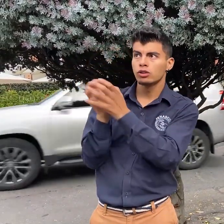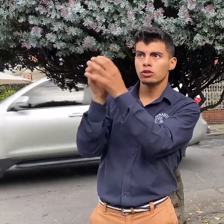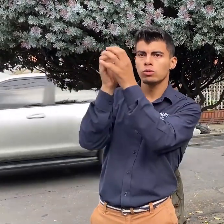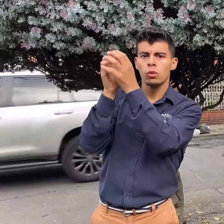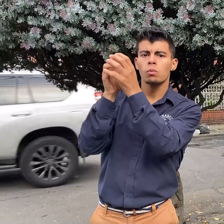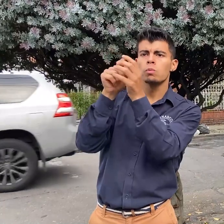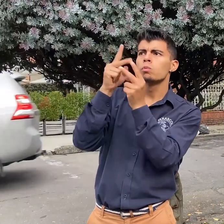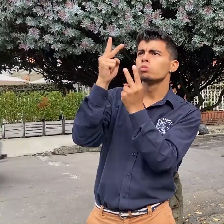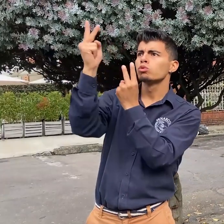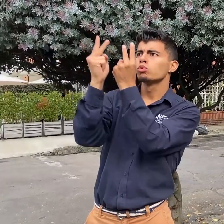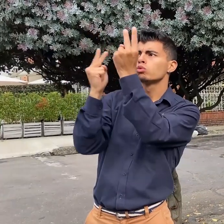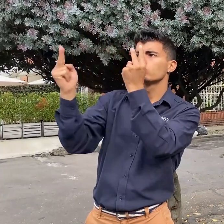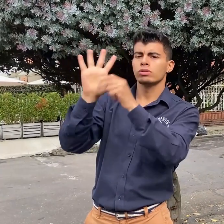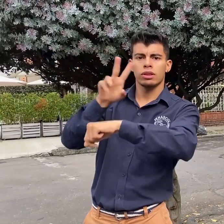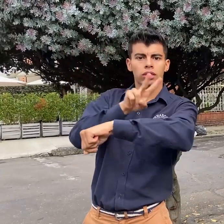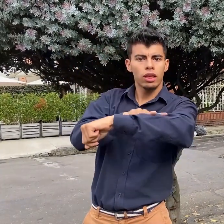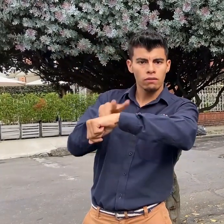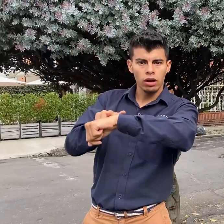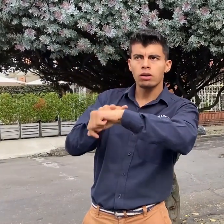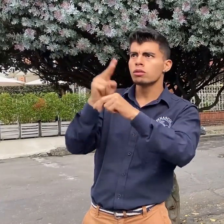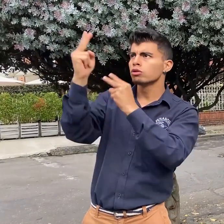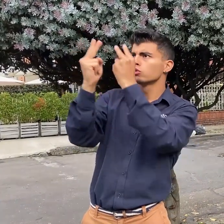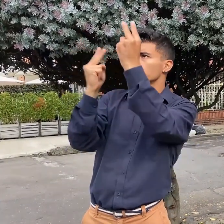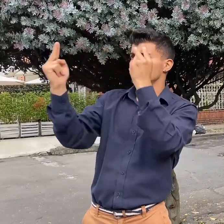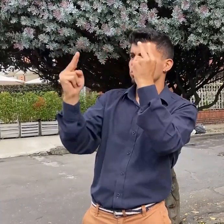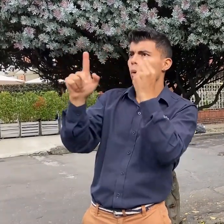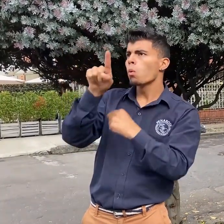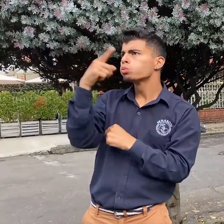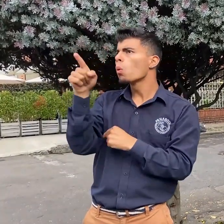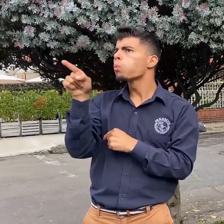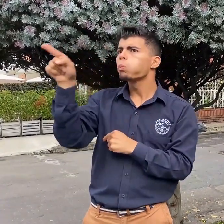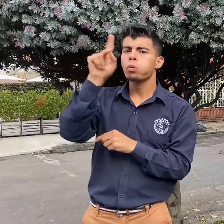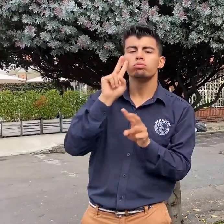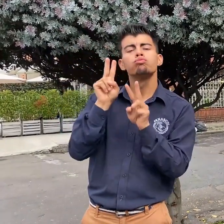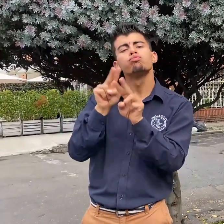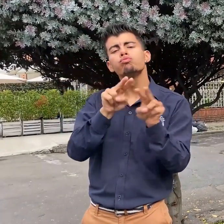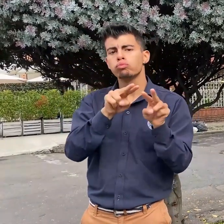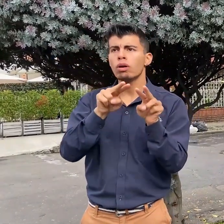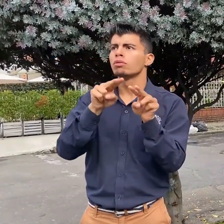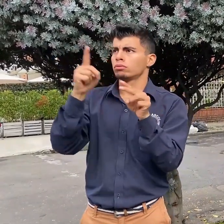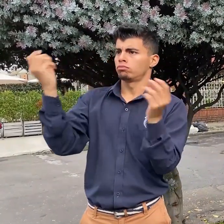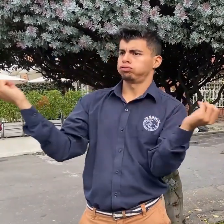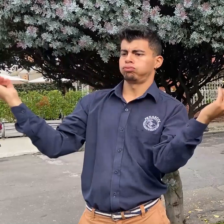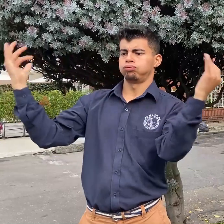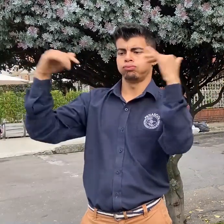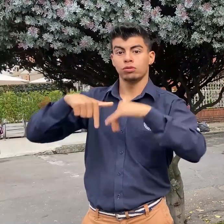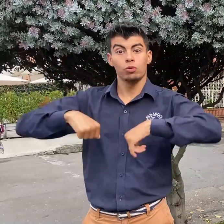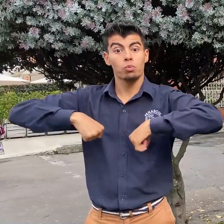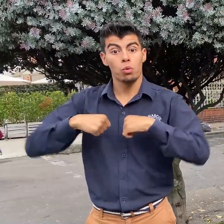seleccionaron dos delegados por asociación y otros espectadores para venir a la ciudad de Bogotá,